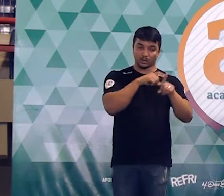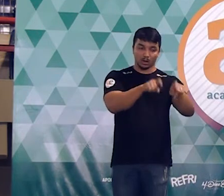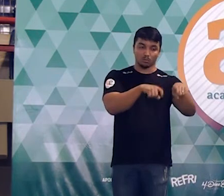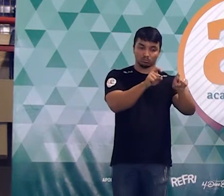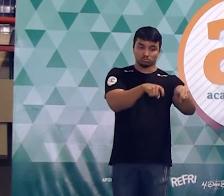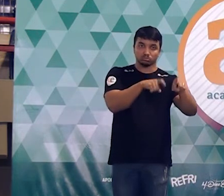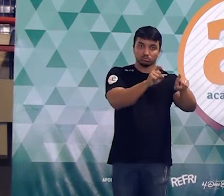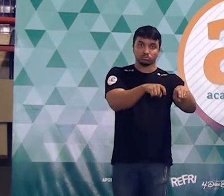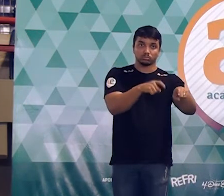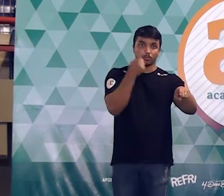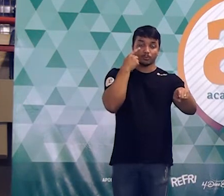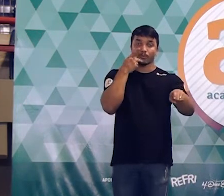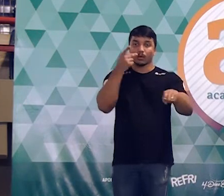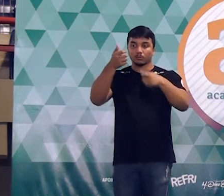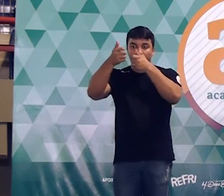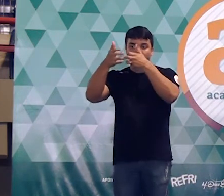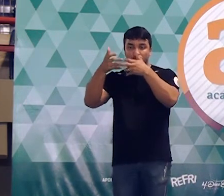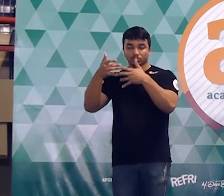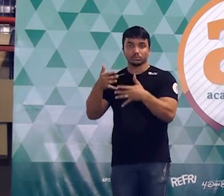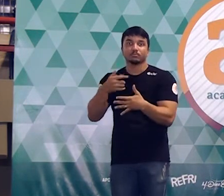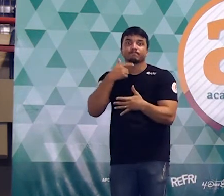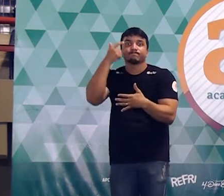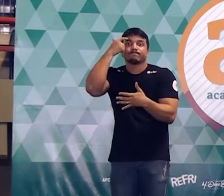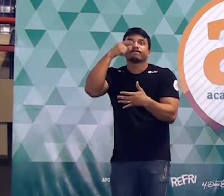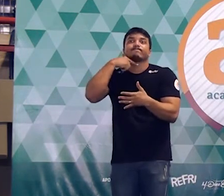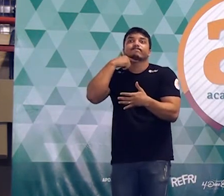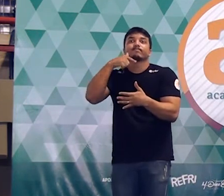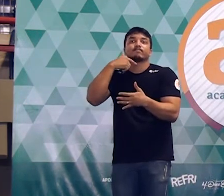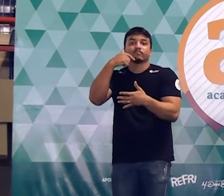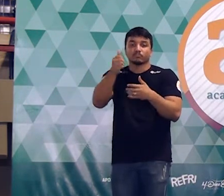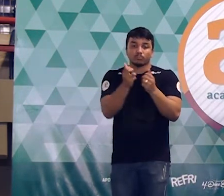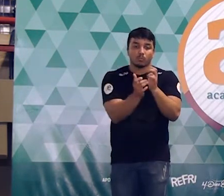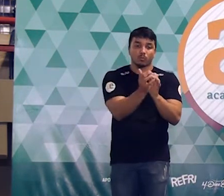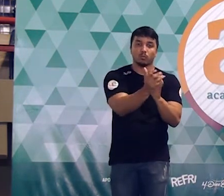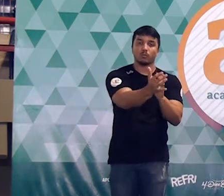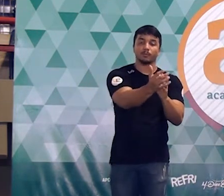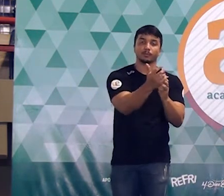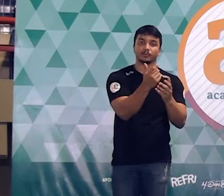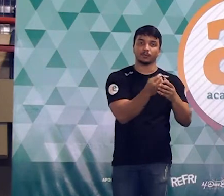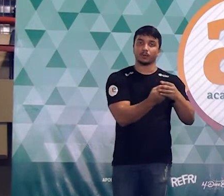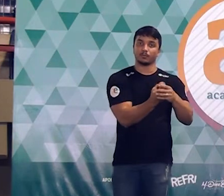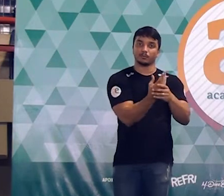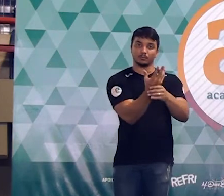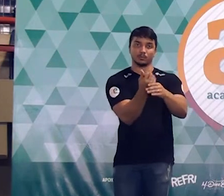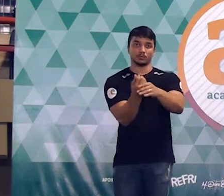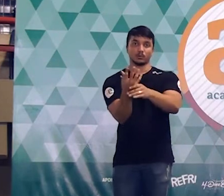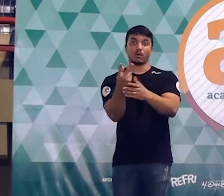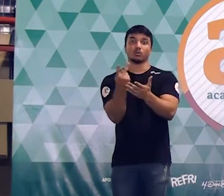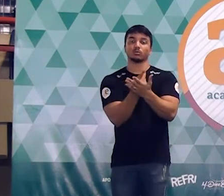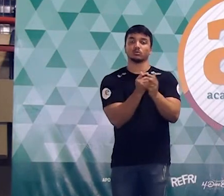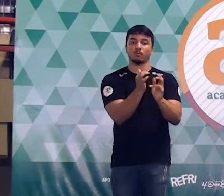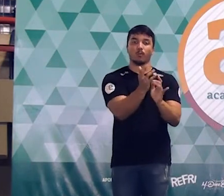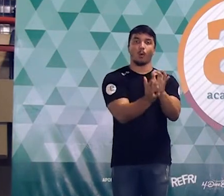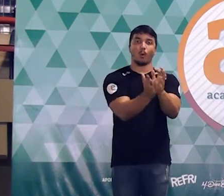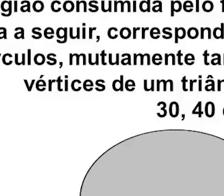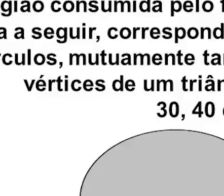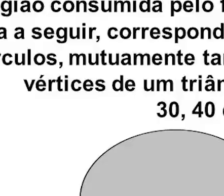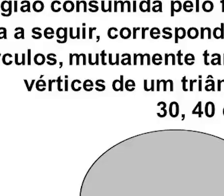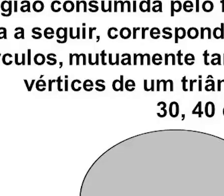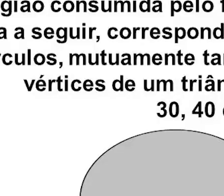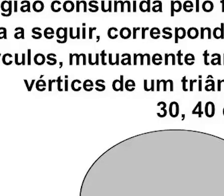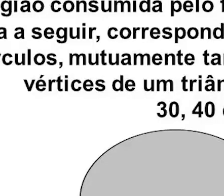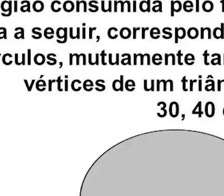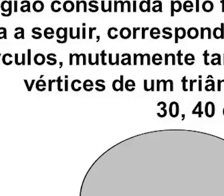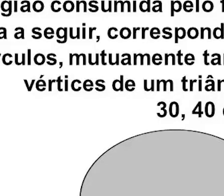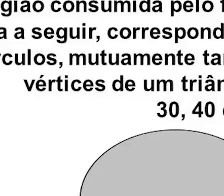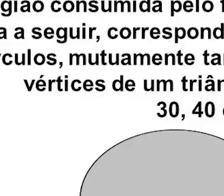relataram que inexplicávelmente suas plantações apareceram parcialmente queimadas e a região consumida